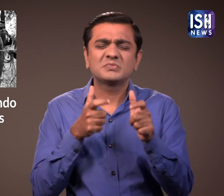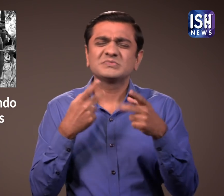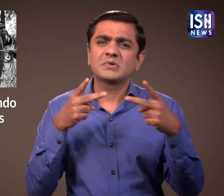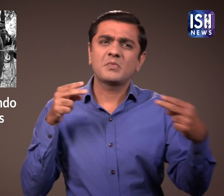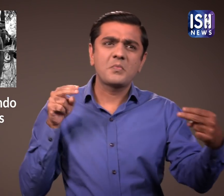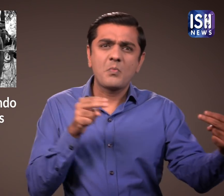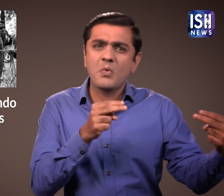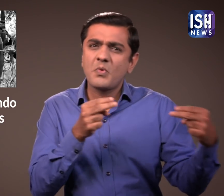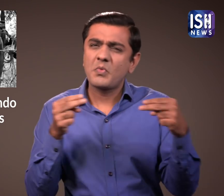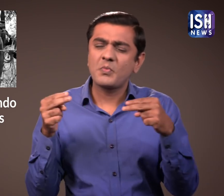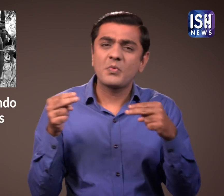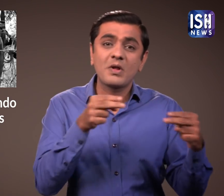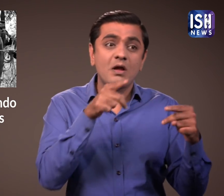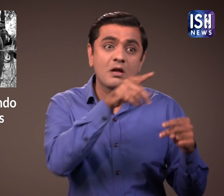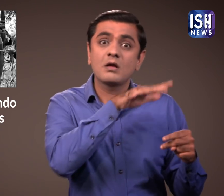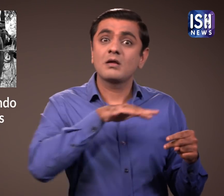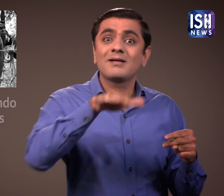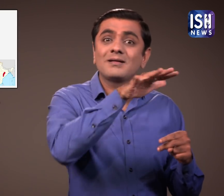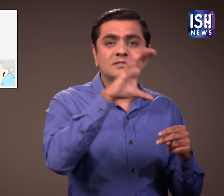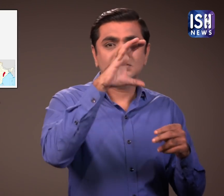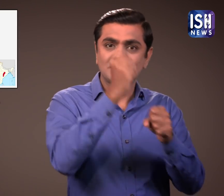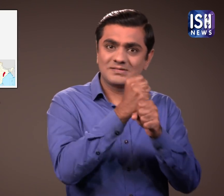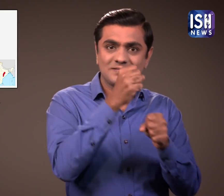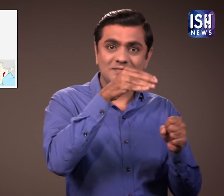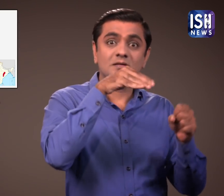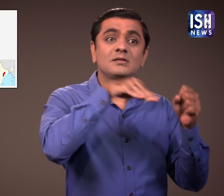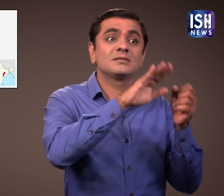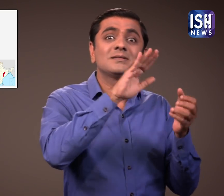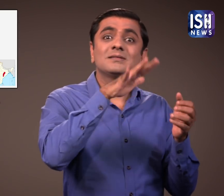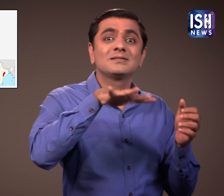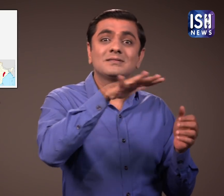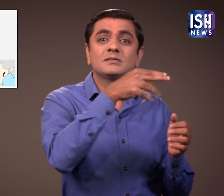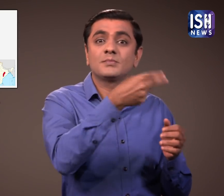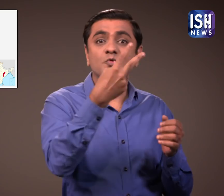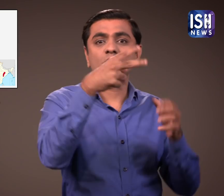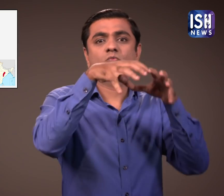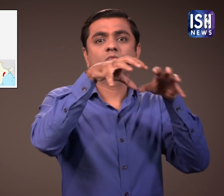यह 36 गड़ के बीजापूर और सुक्मा जिलो के पास चल रहा था